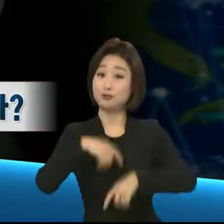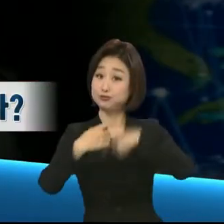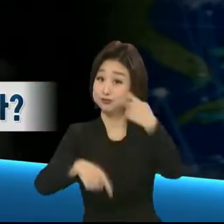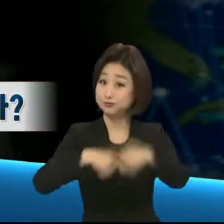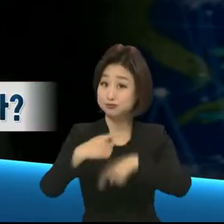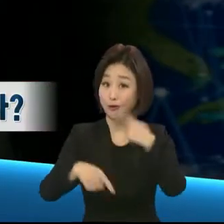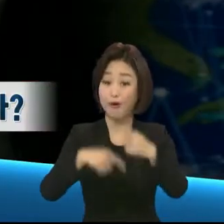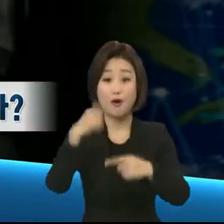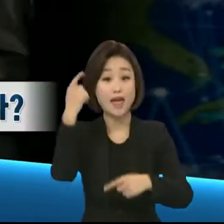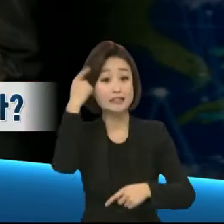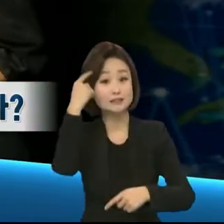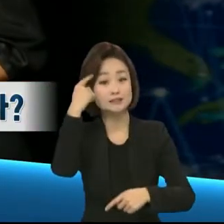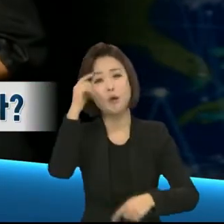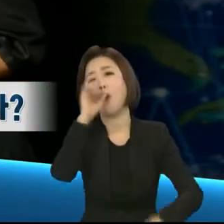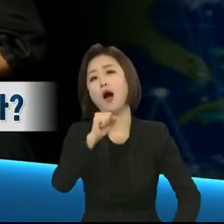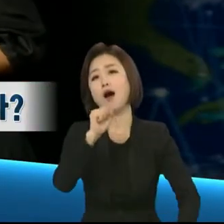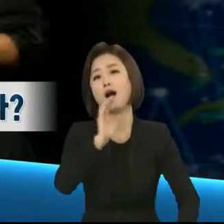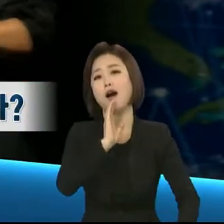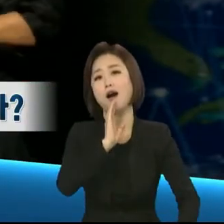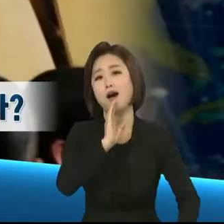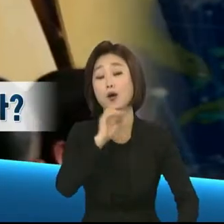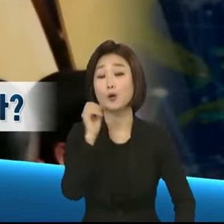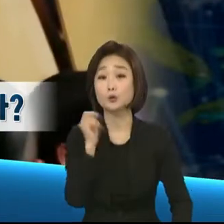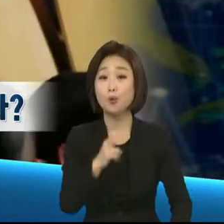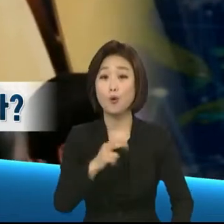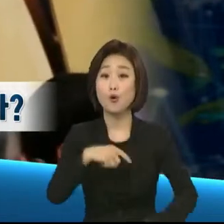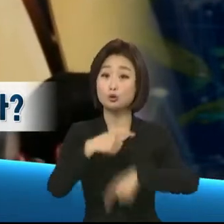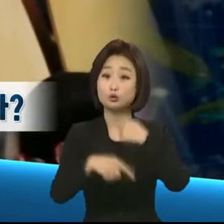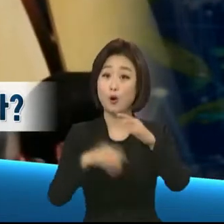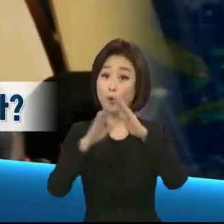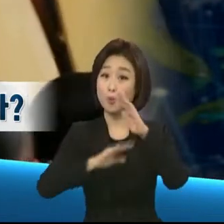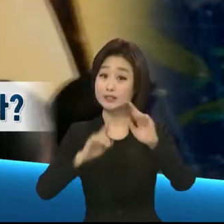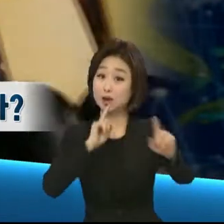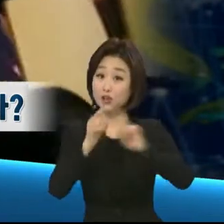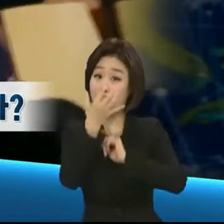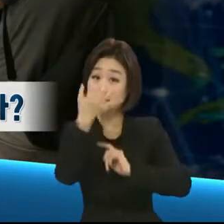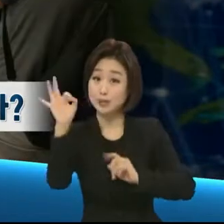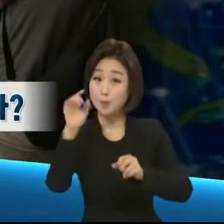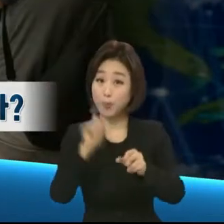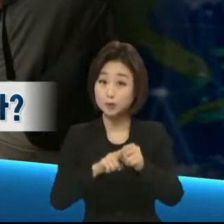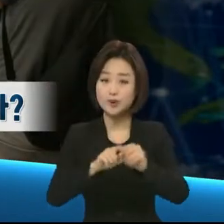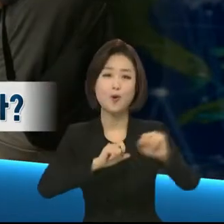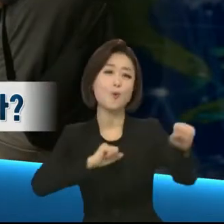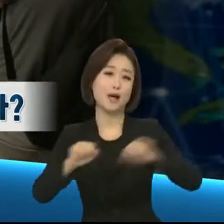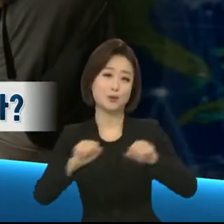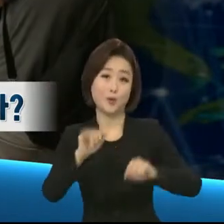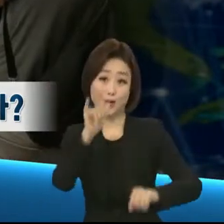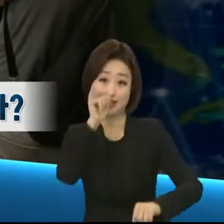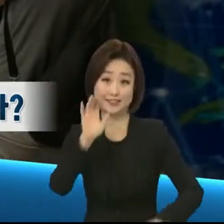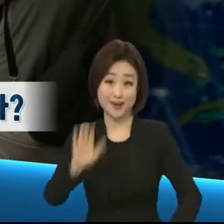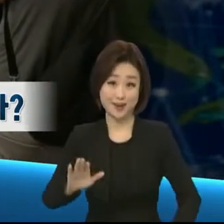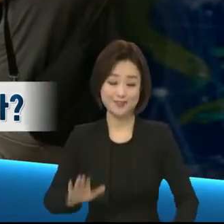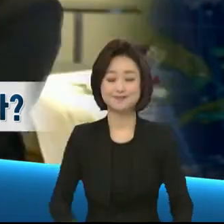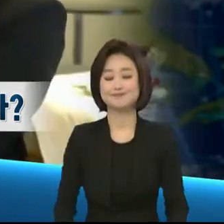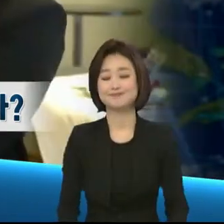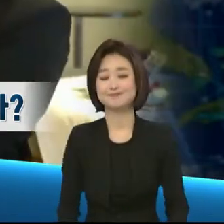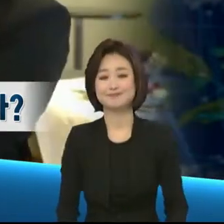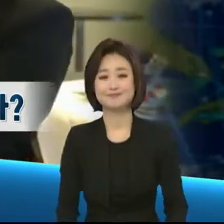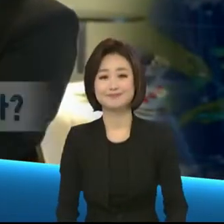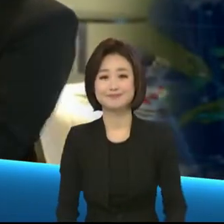수어의 인식이 높은 편이죠. 더 나아가 수어를 공식 언어로 인정하기 위한 다양한 활동도 이뤄지고 있는데요. 화면으로 함께 보시죠.